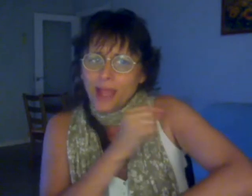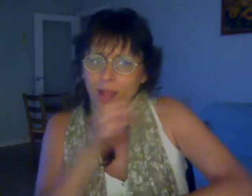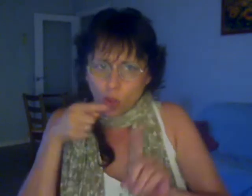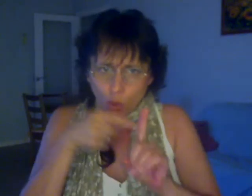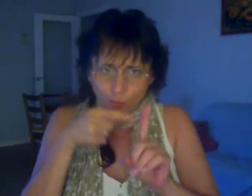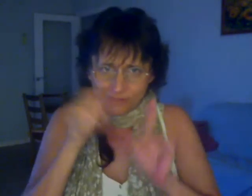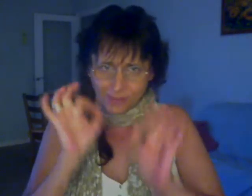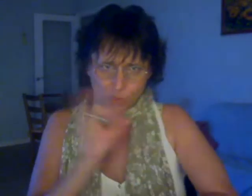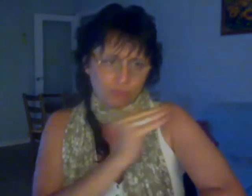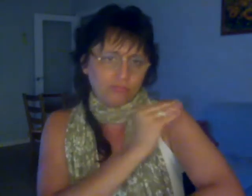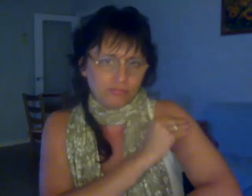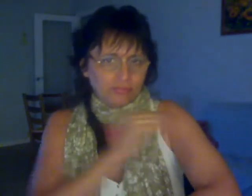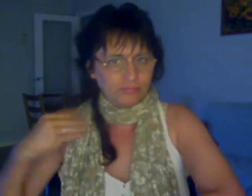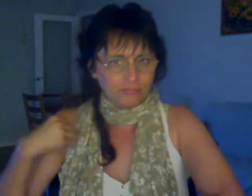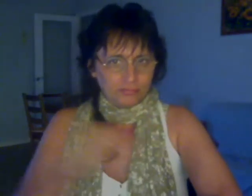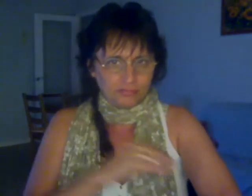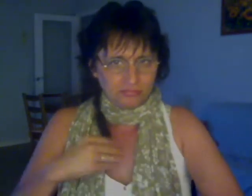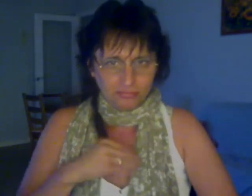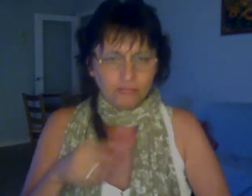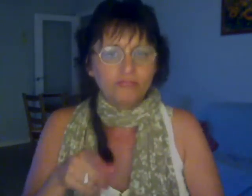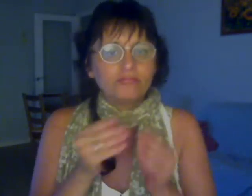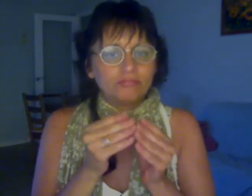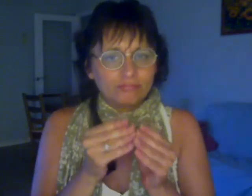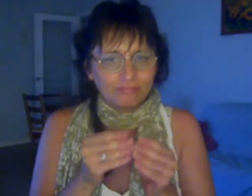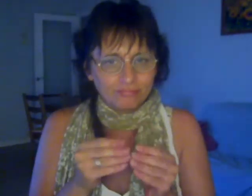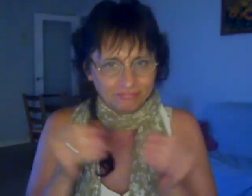Segunda bola Número 50